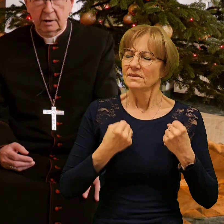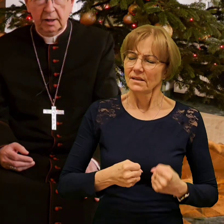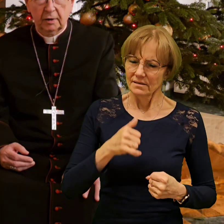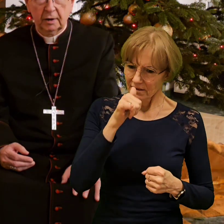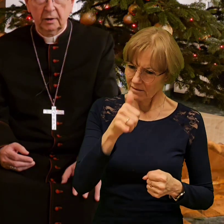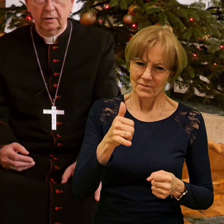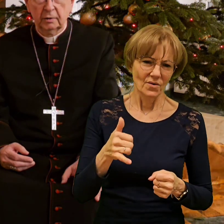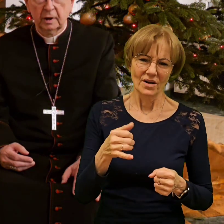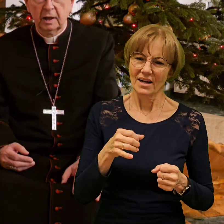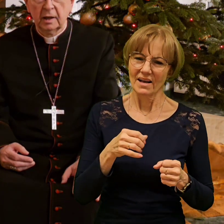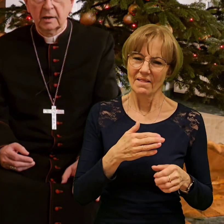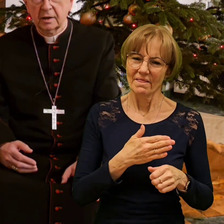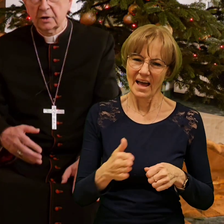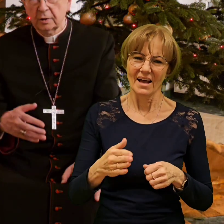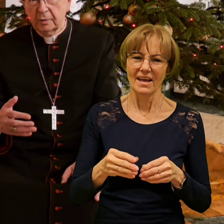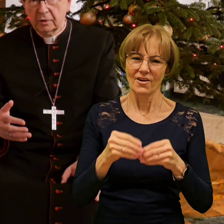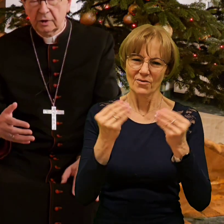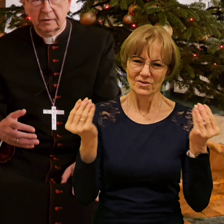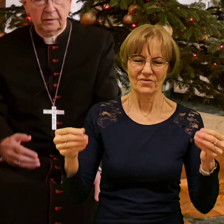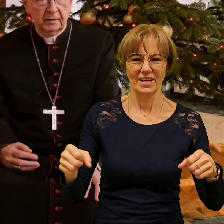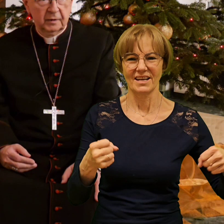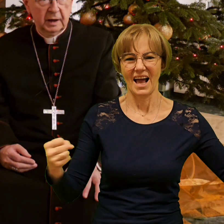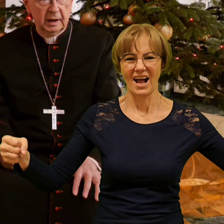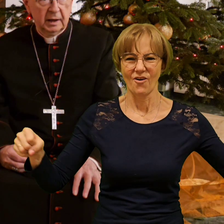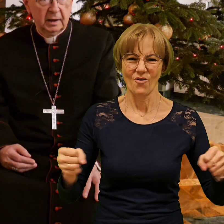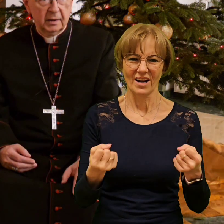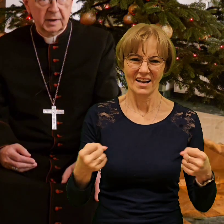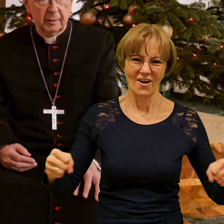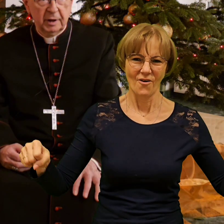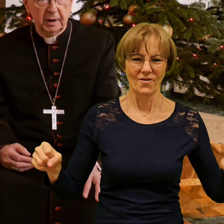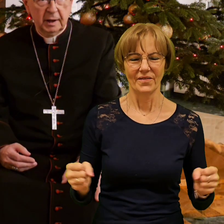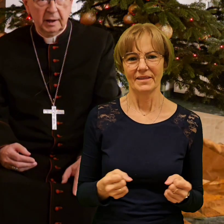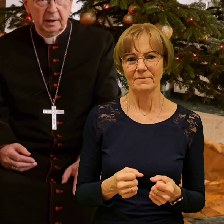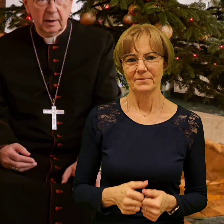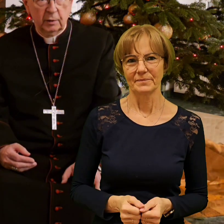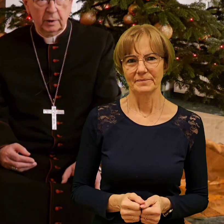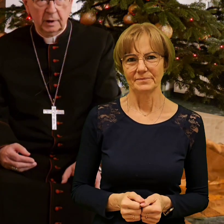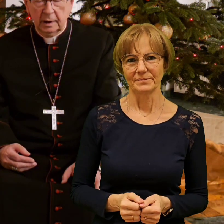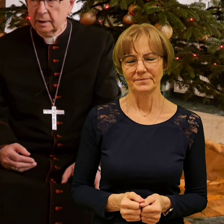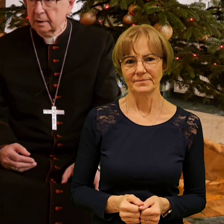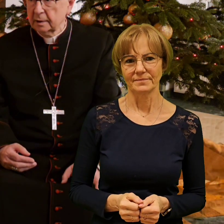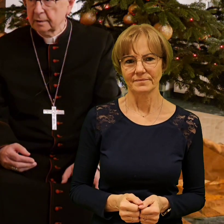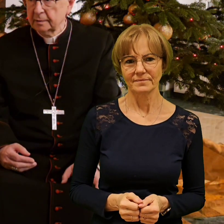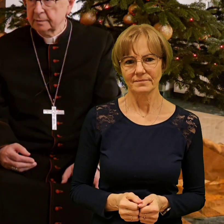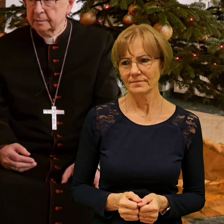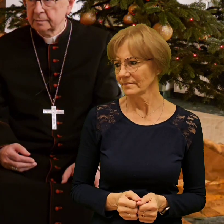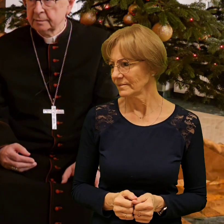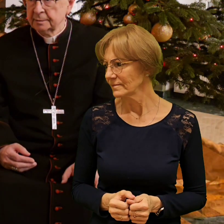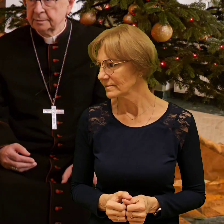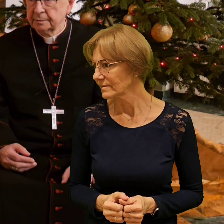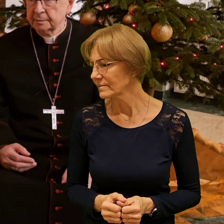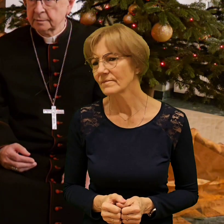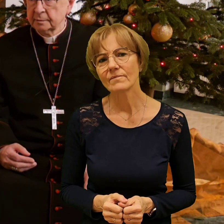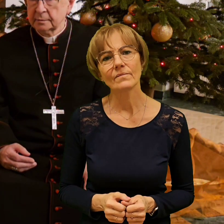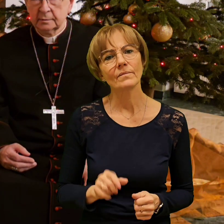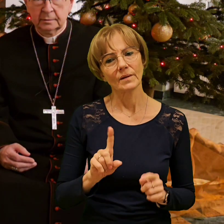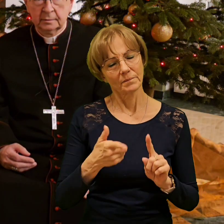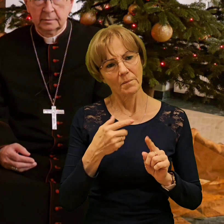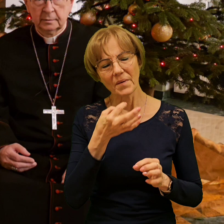akordełom. Znaczy może już po samej tej nauki. Rząd Kolejny Piotr Niecki. W tym